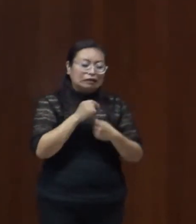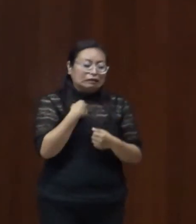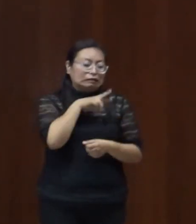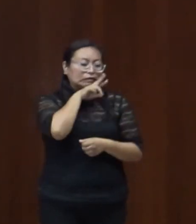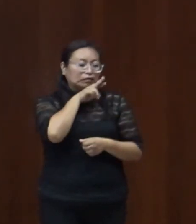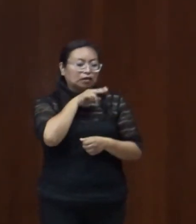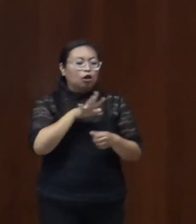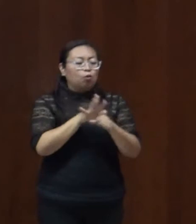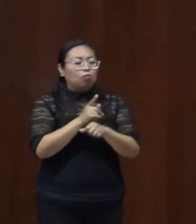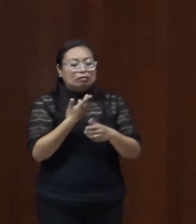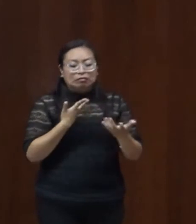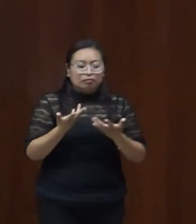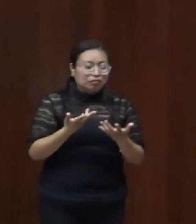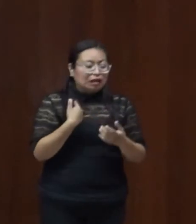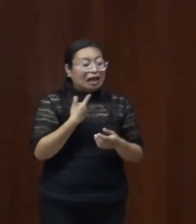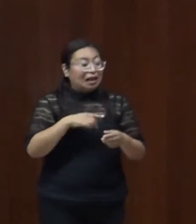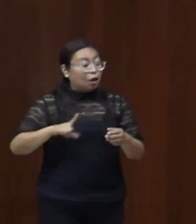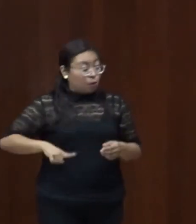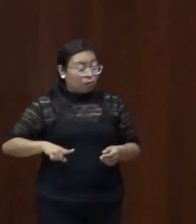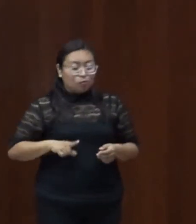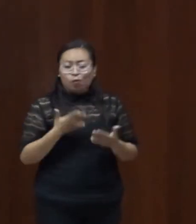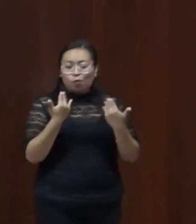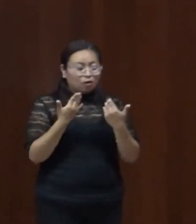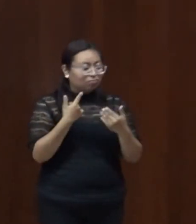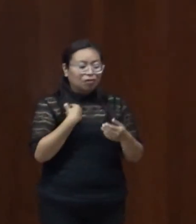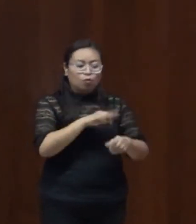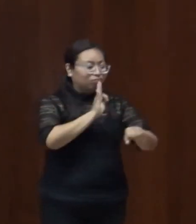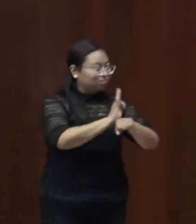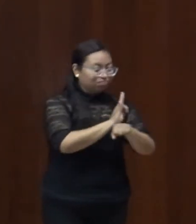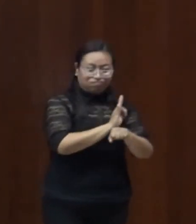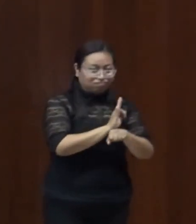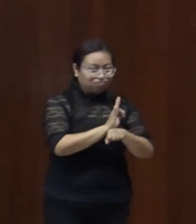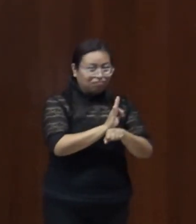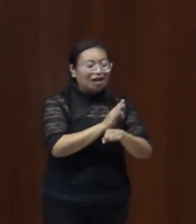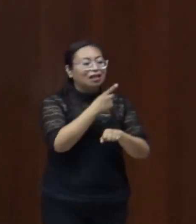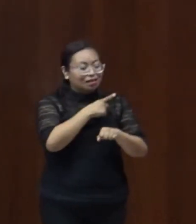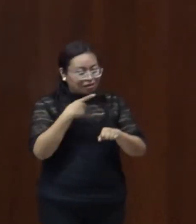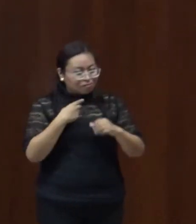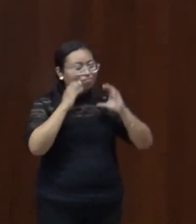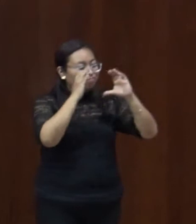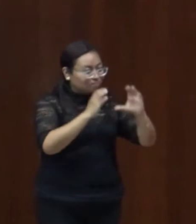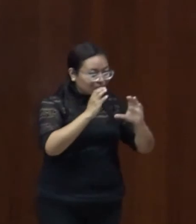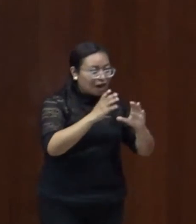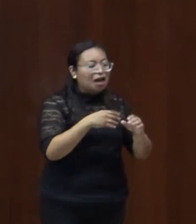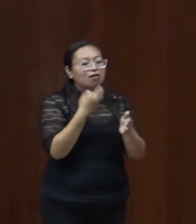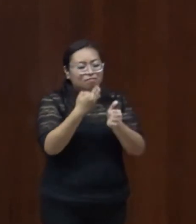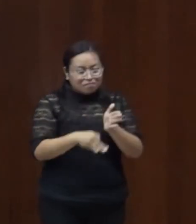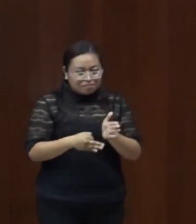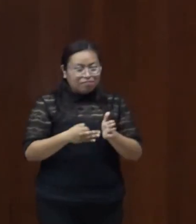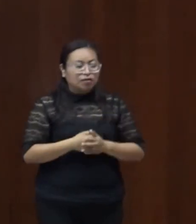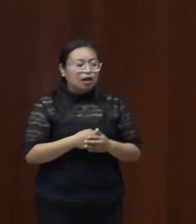federal y estatal no proporciona protección por la discriminación que enfrentan mujeres y niñas con discapacidad